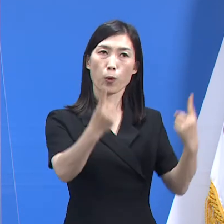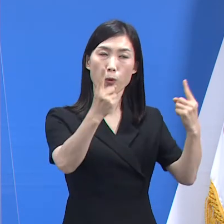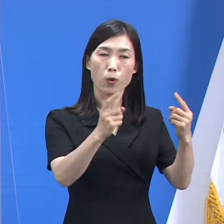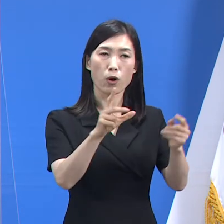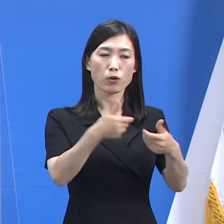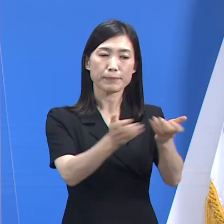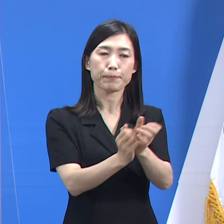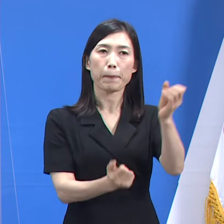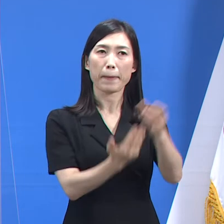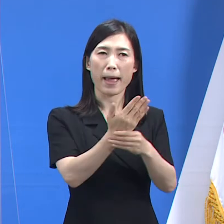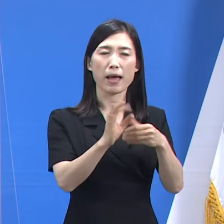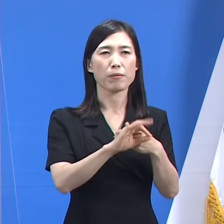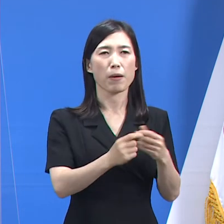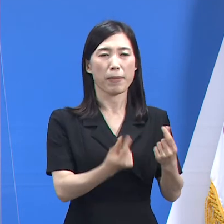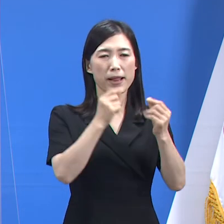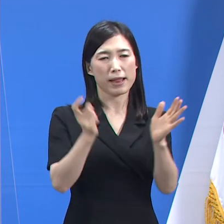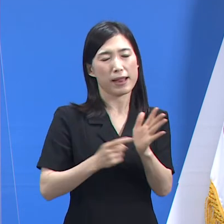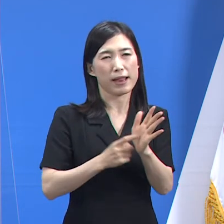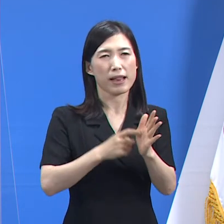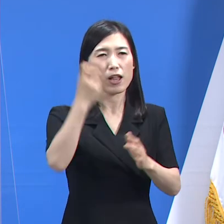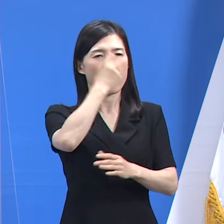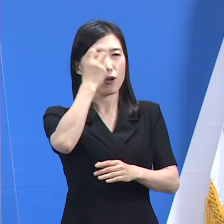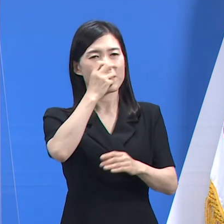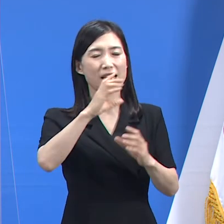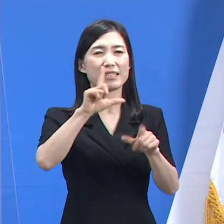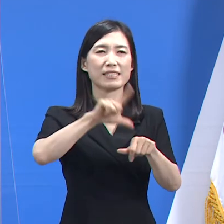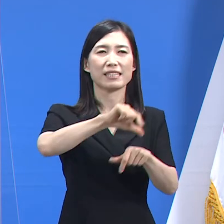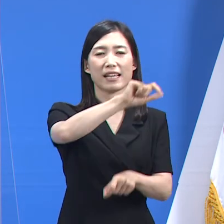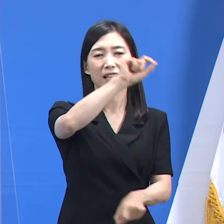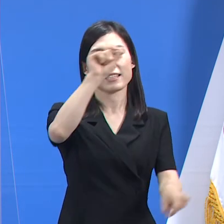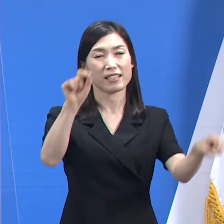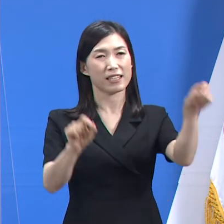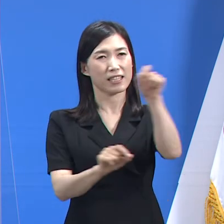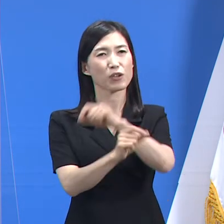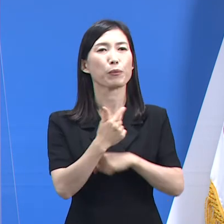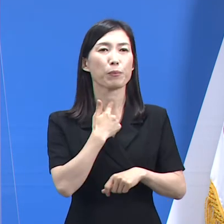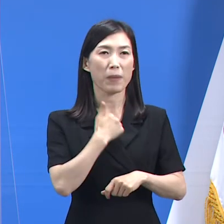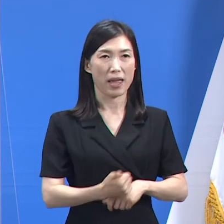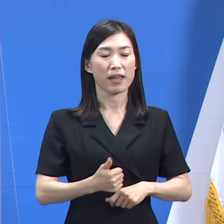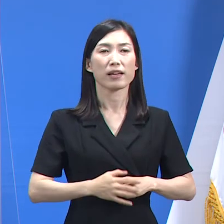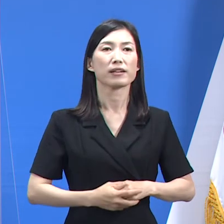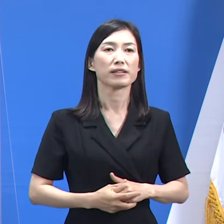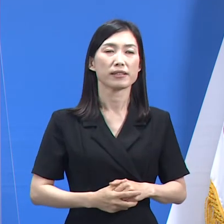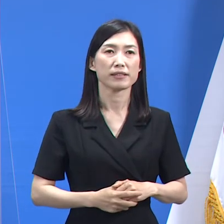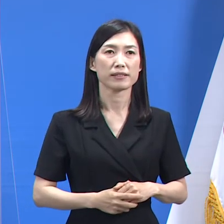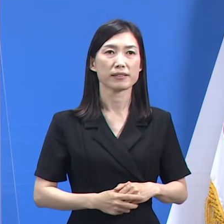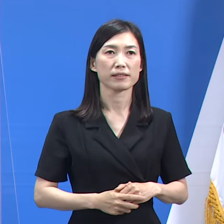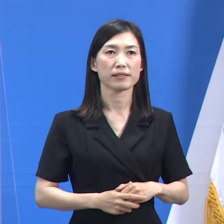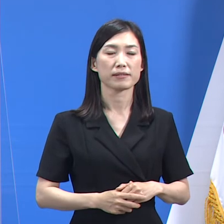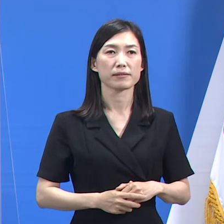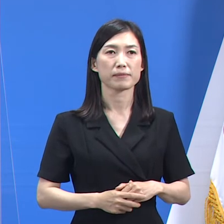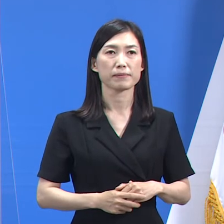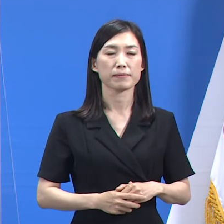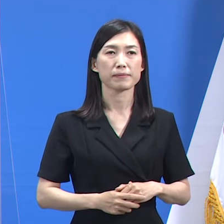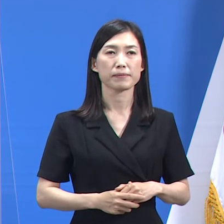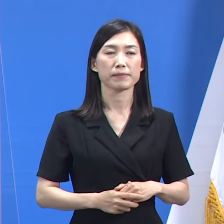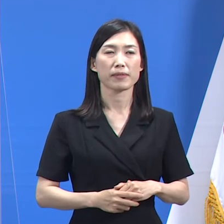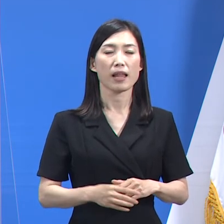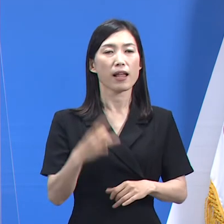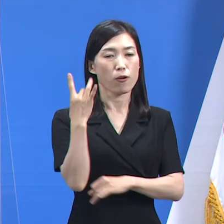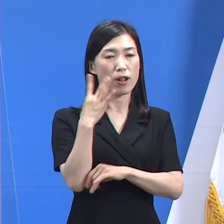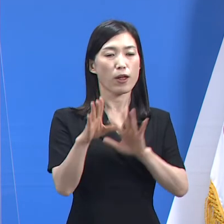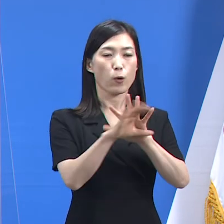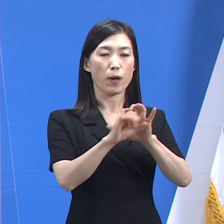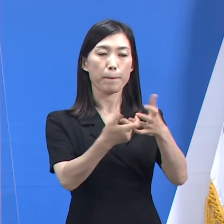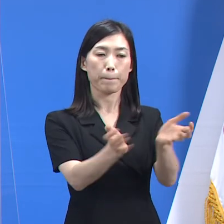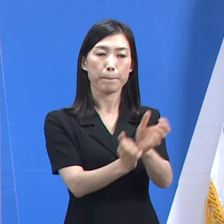신속한 조사와 그에 따른 조치가 이루어지는데 시일이 소요될 수밖에 없었습니다. 초기 기초조사가